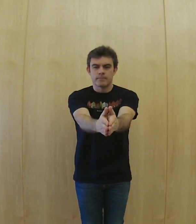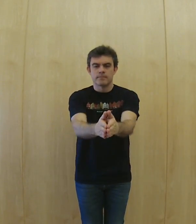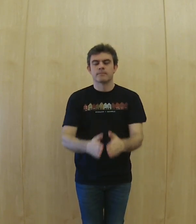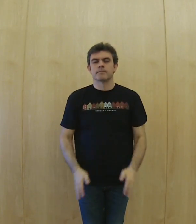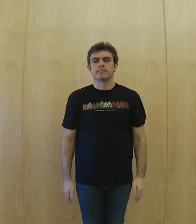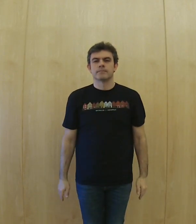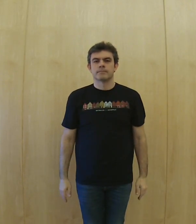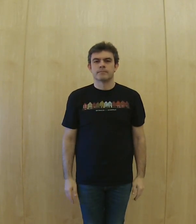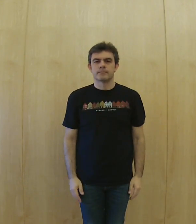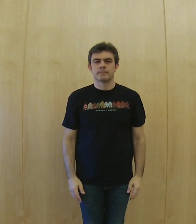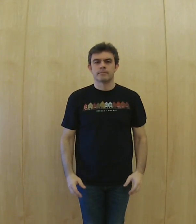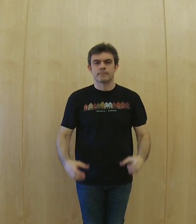romántico intent,